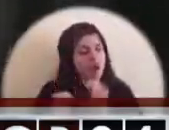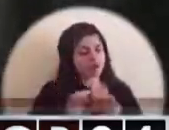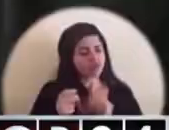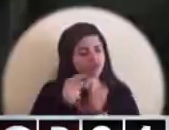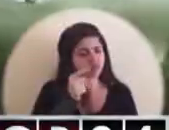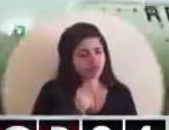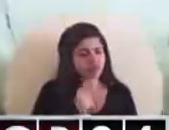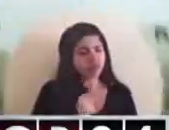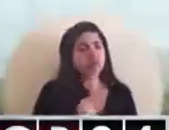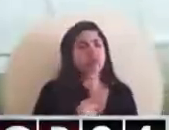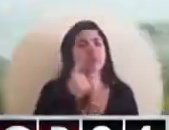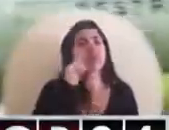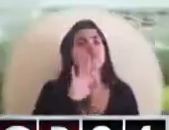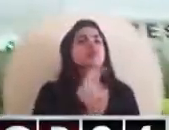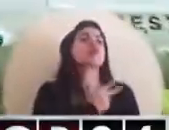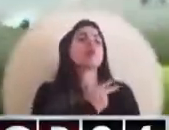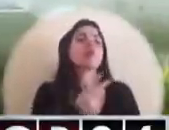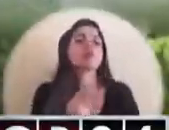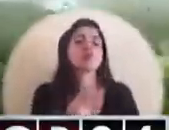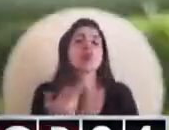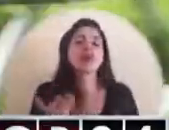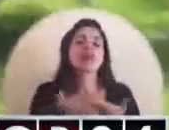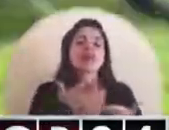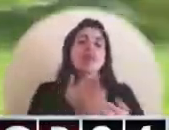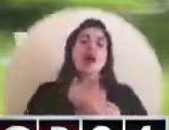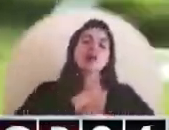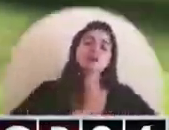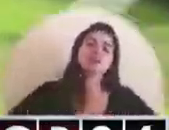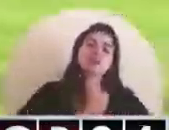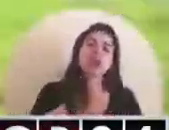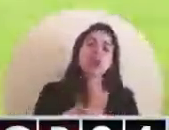manejo de estos recursos aportados por los costarricenses. video.